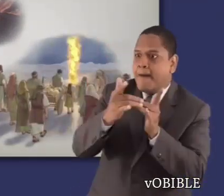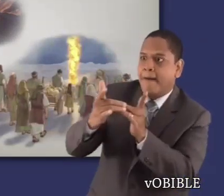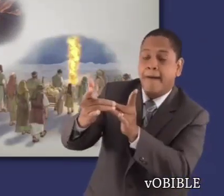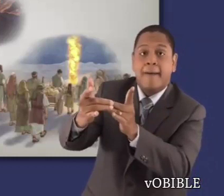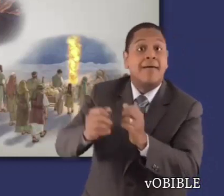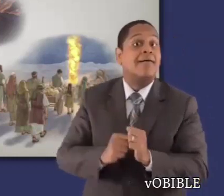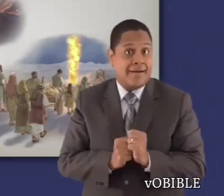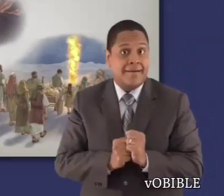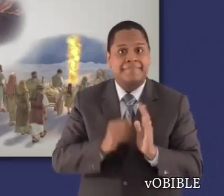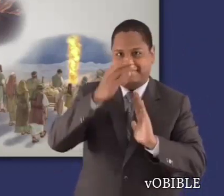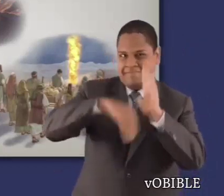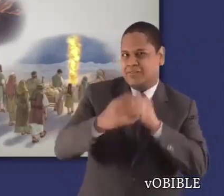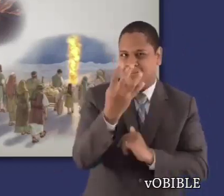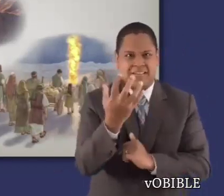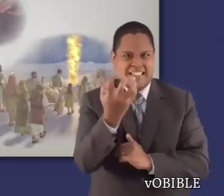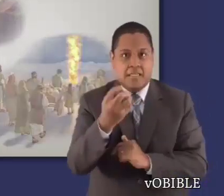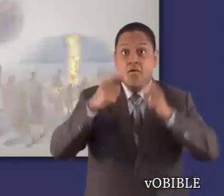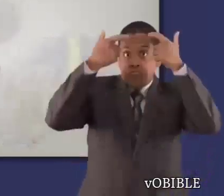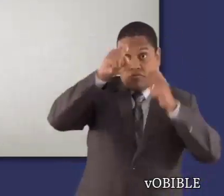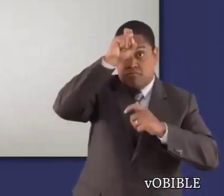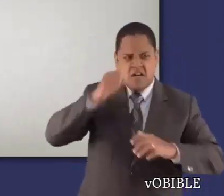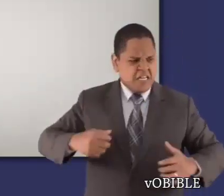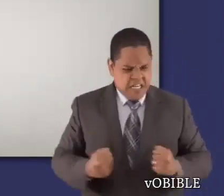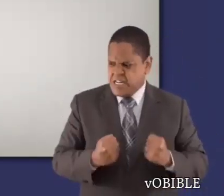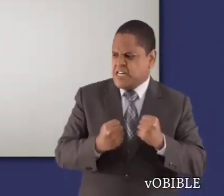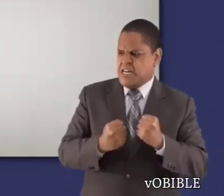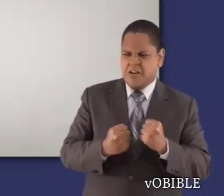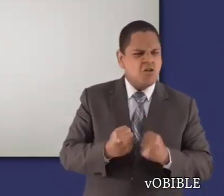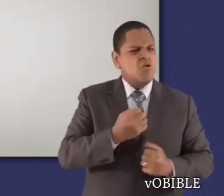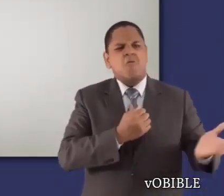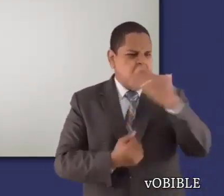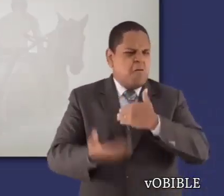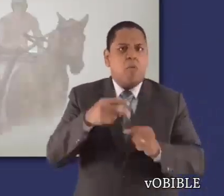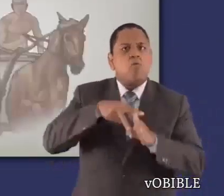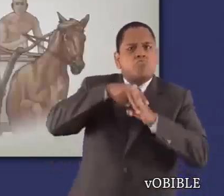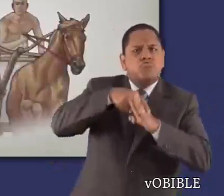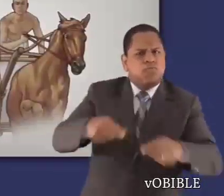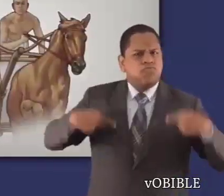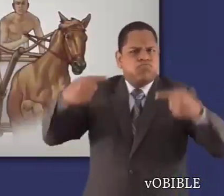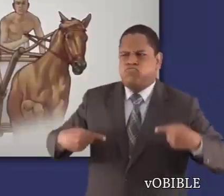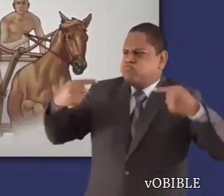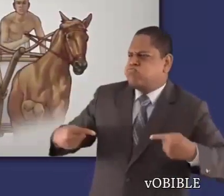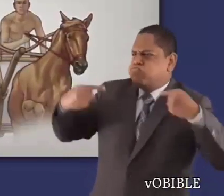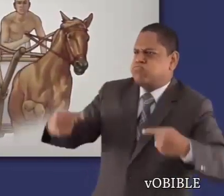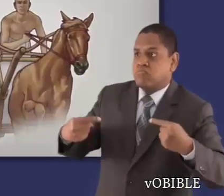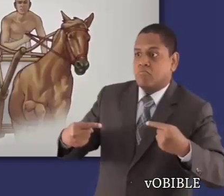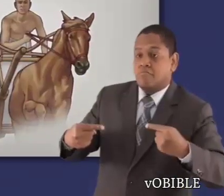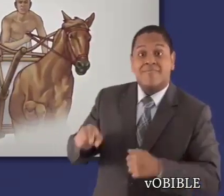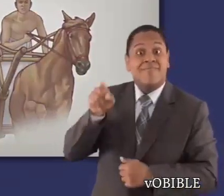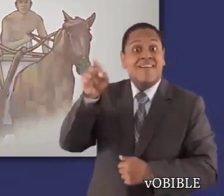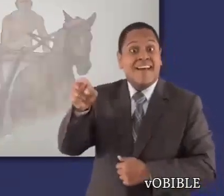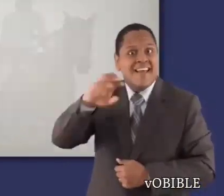guiar a su pueblo hacia la libertad. En los capítulos 14 y 15, el faraón toma la mala decisión de